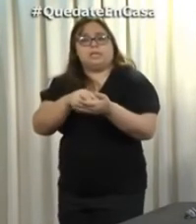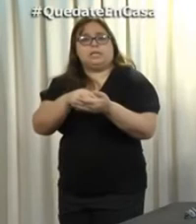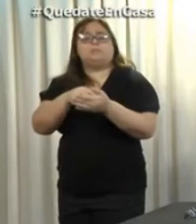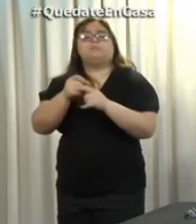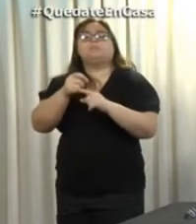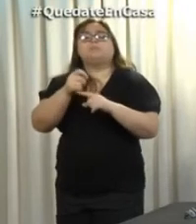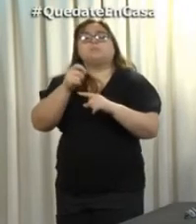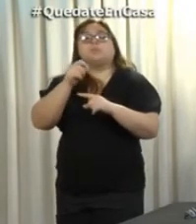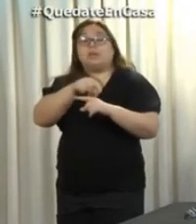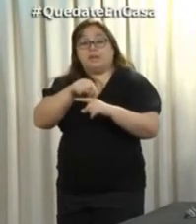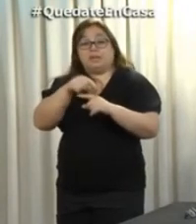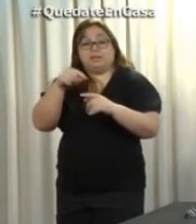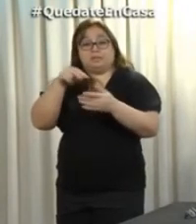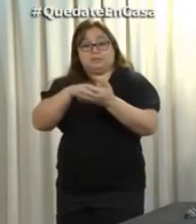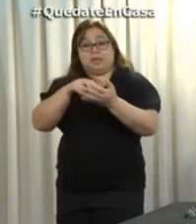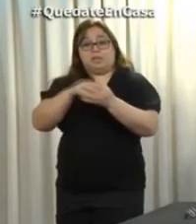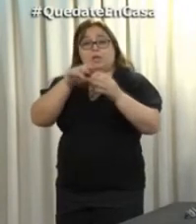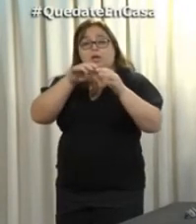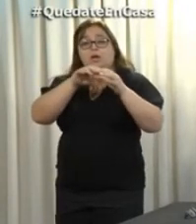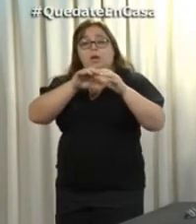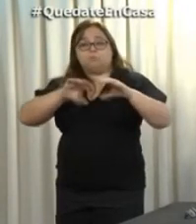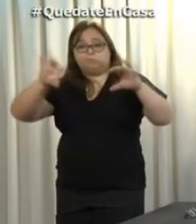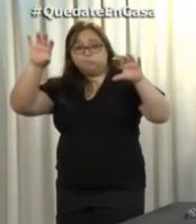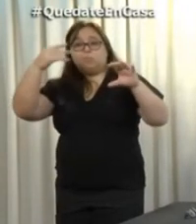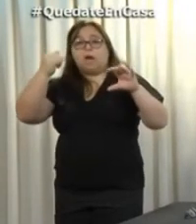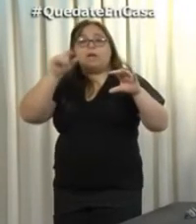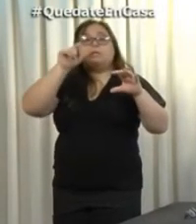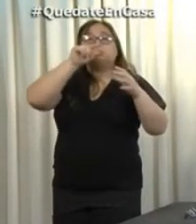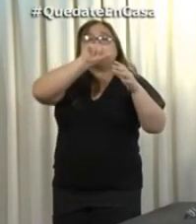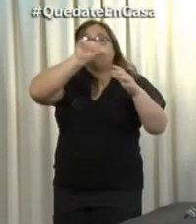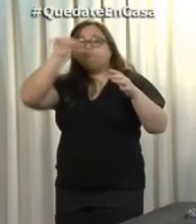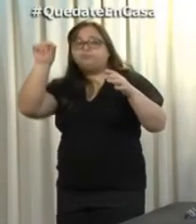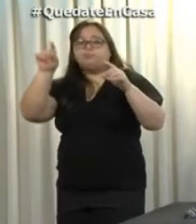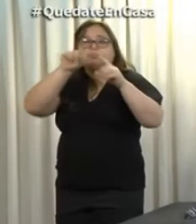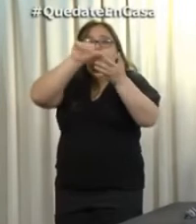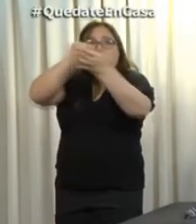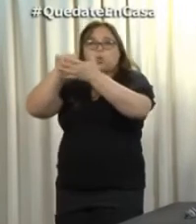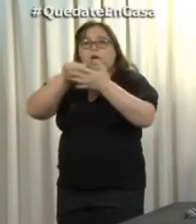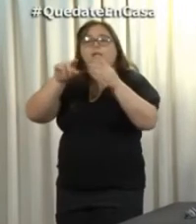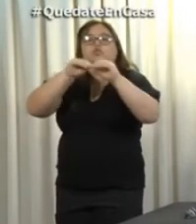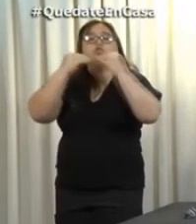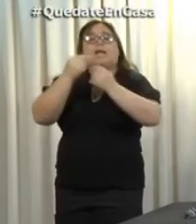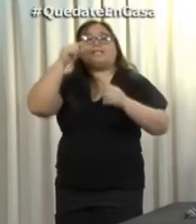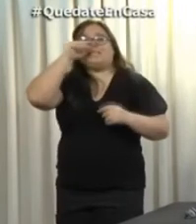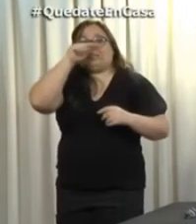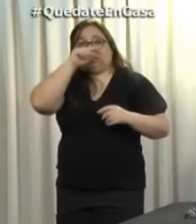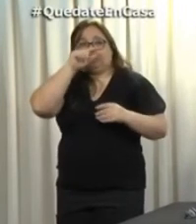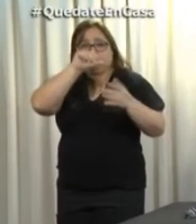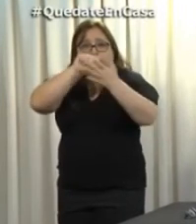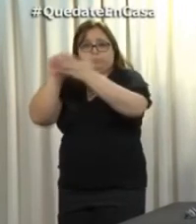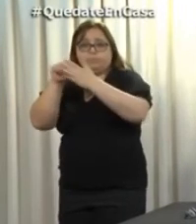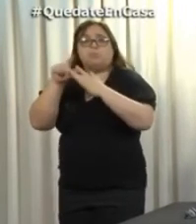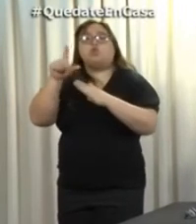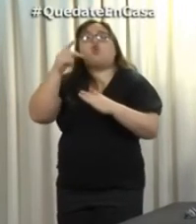de 7 controles en rutas que son ingreso a Salta, donde está la policía y personal de salud.